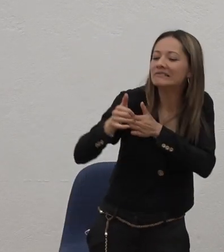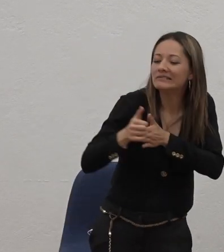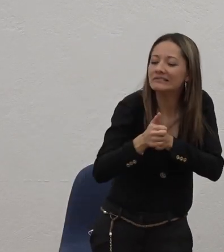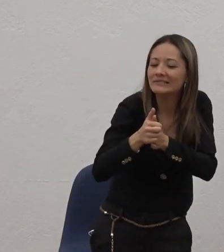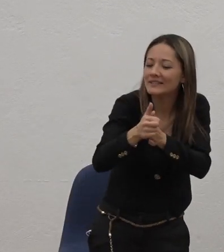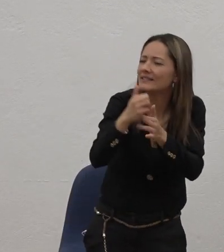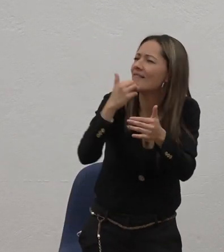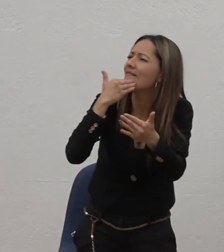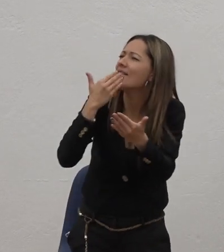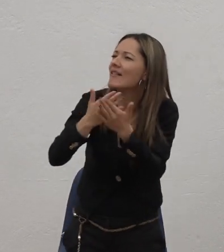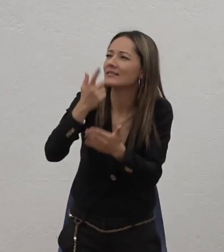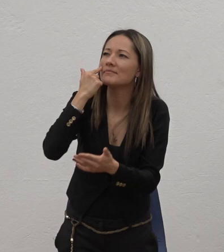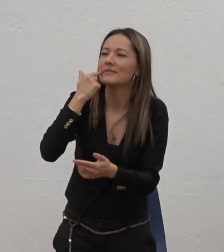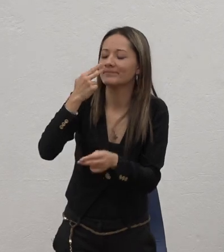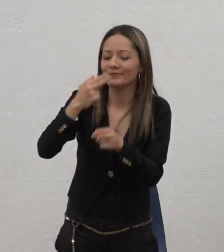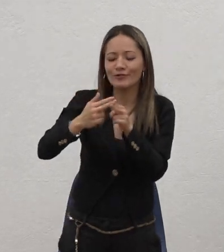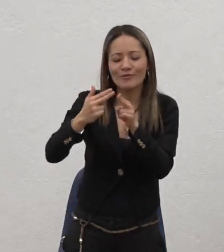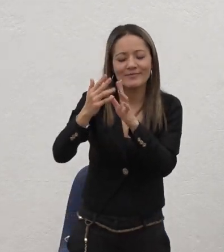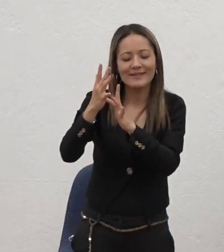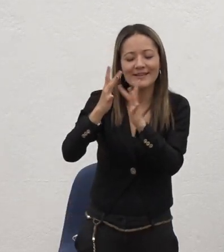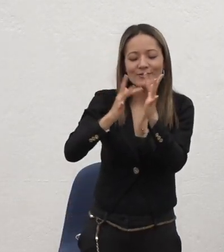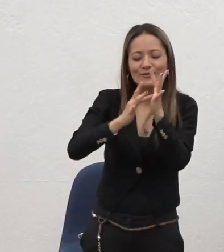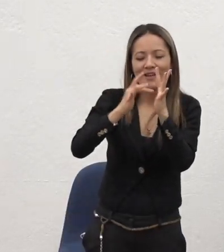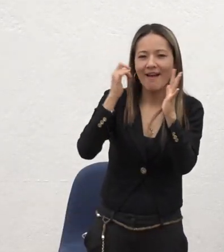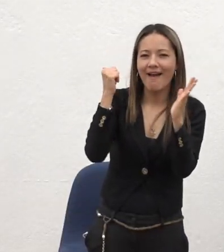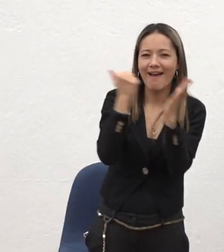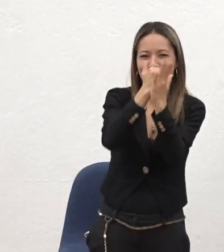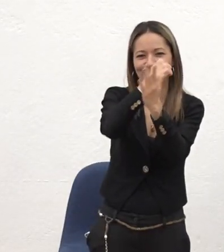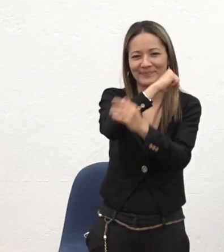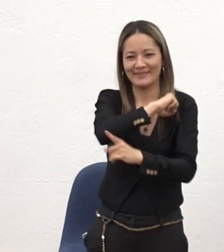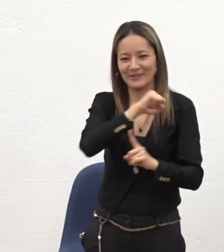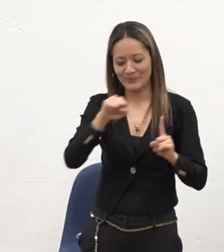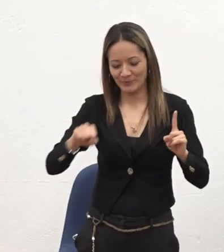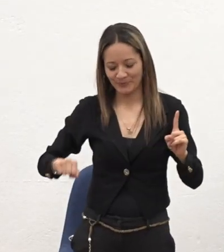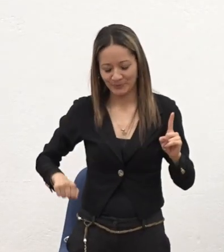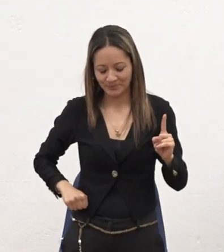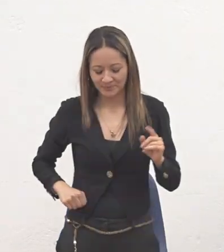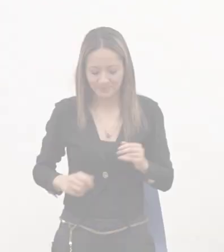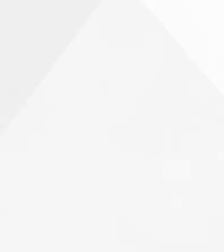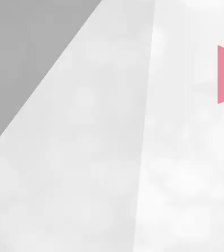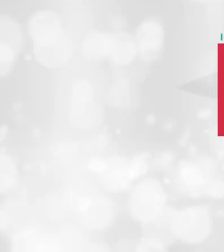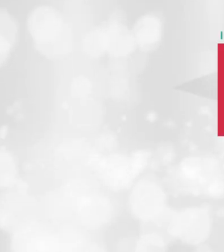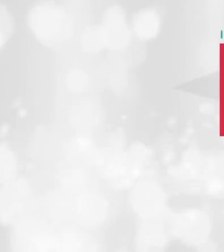Padre En el nombre de Jesús Amén Señor Te doy